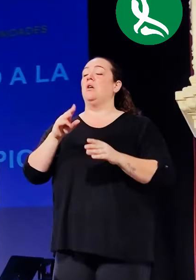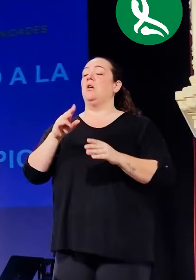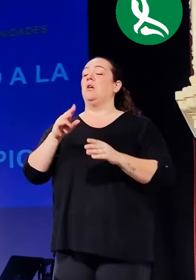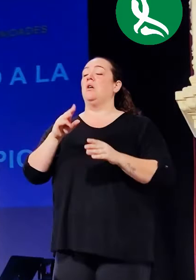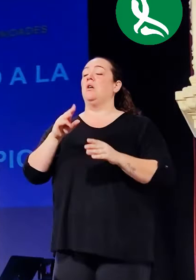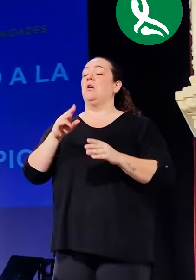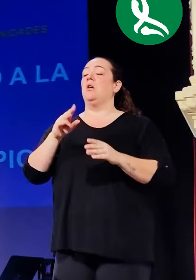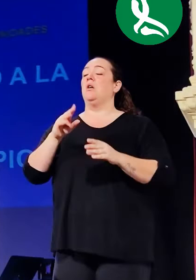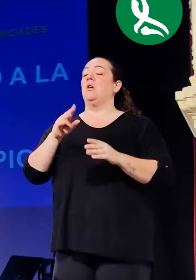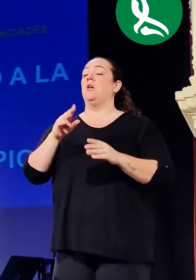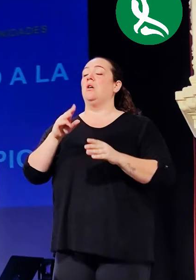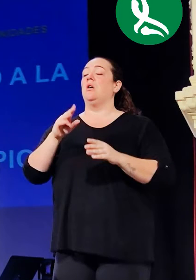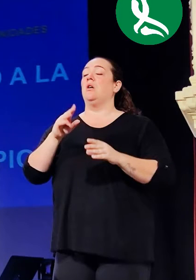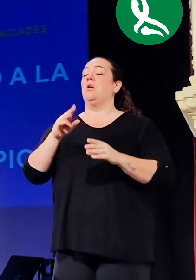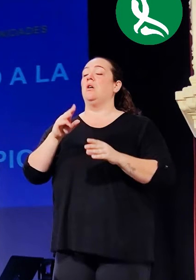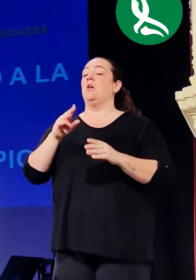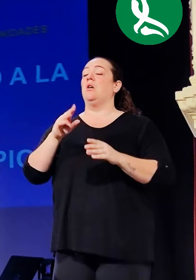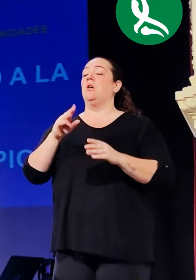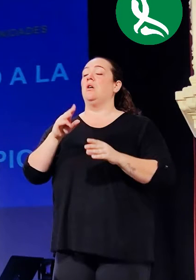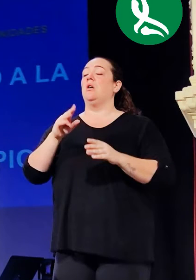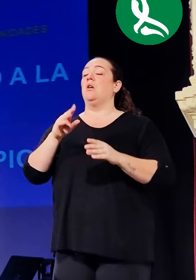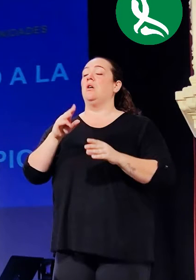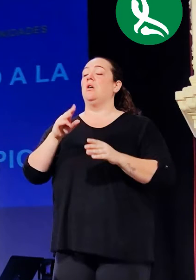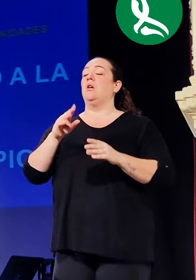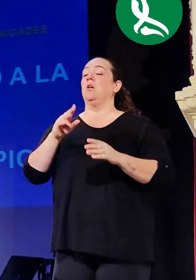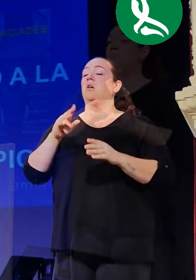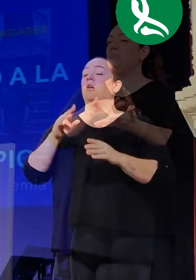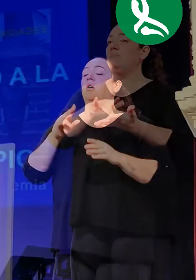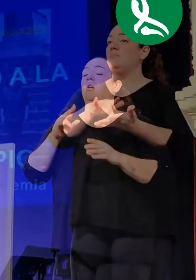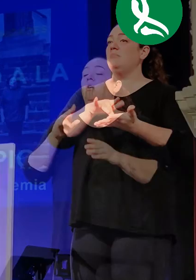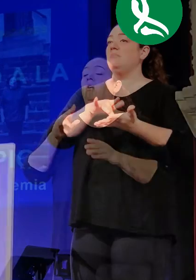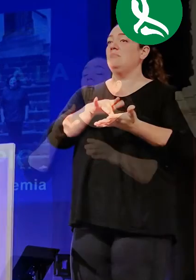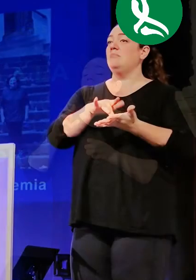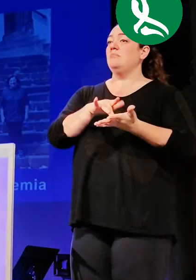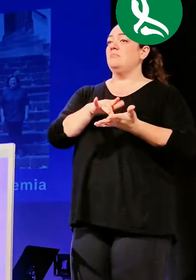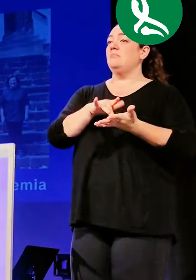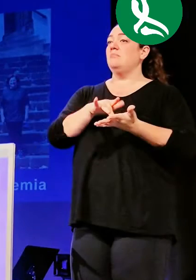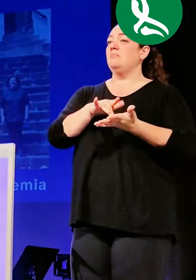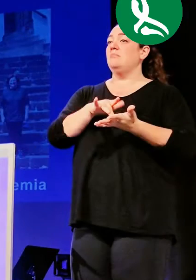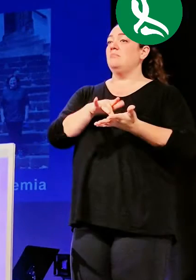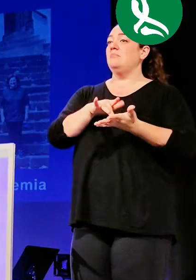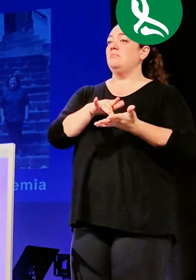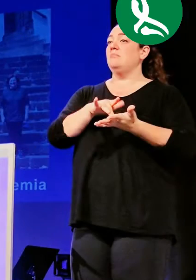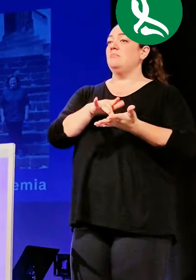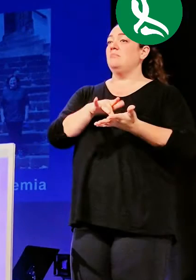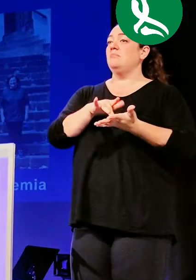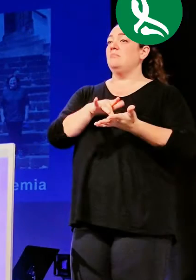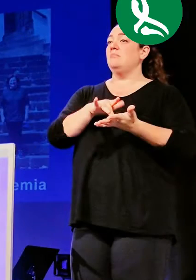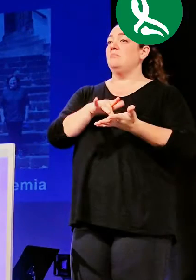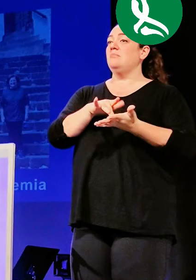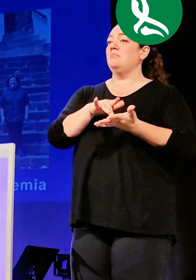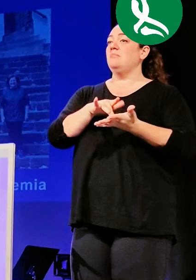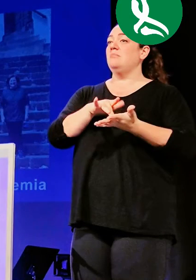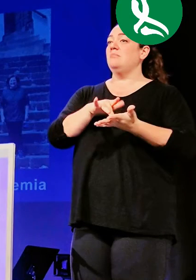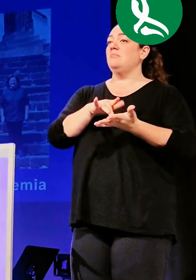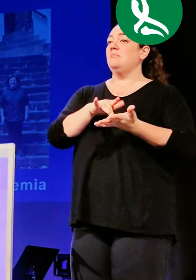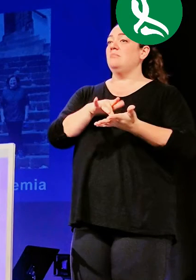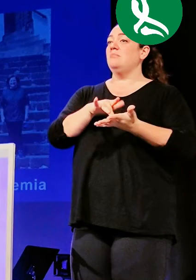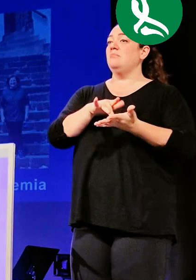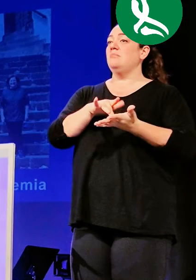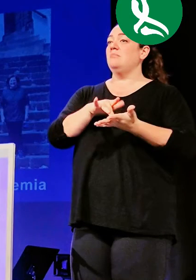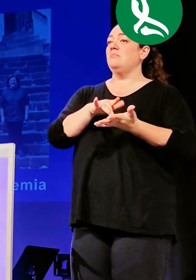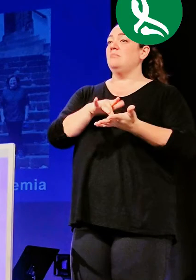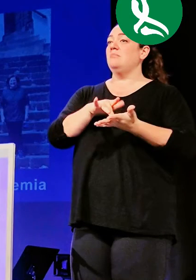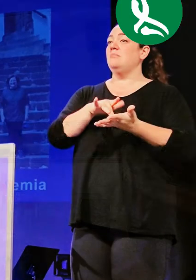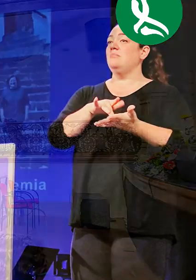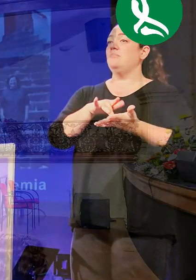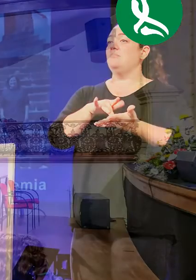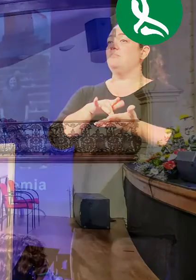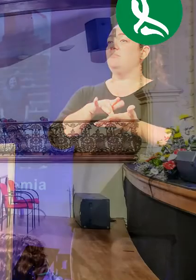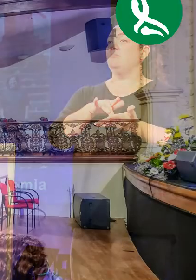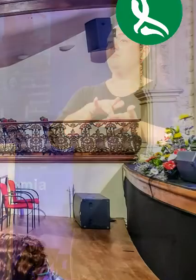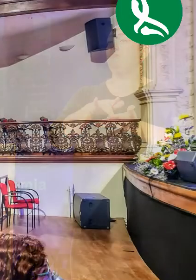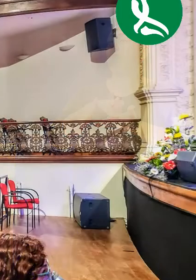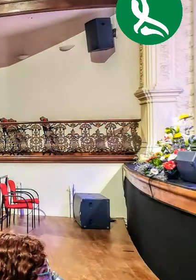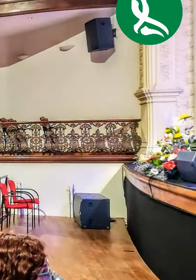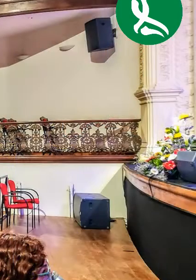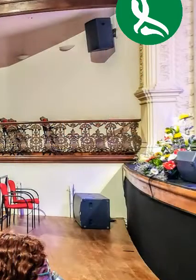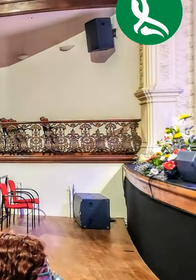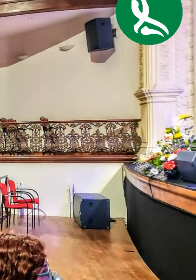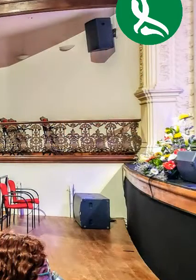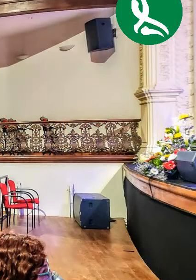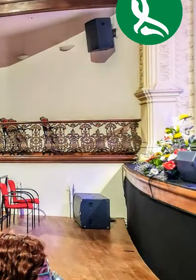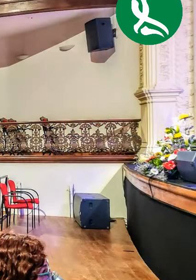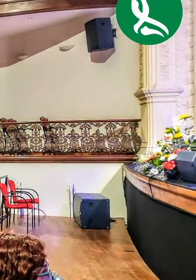Somos un todo y queremos tener agradecimiento especial a un grupo de mujeres y hombres, por supuesto, que estamos seguros